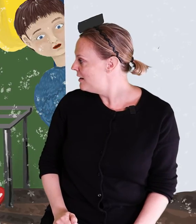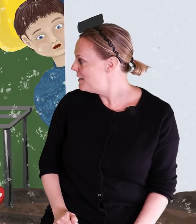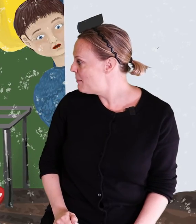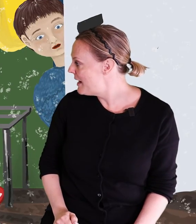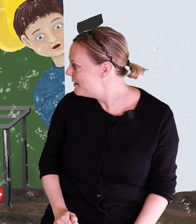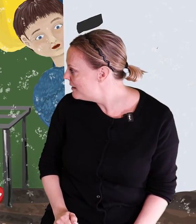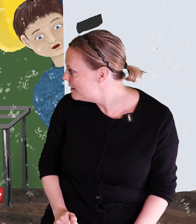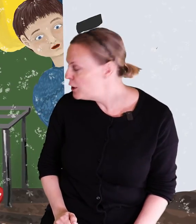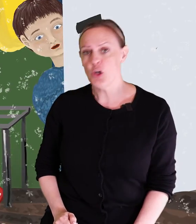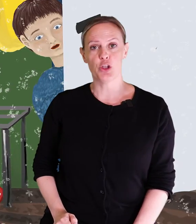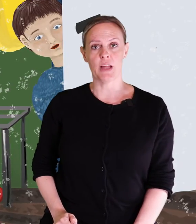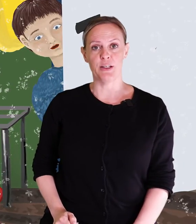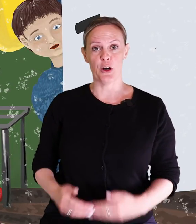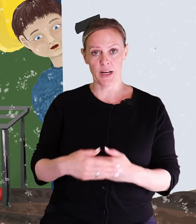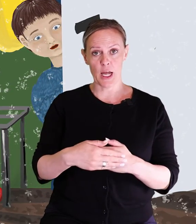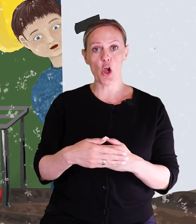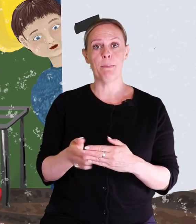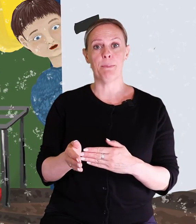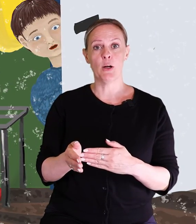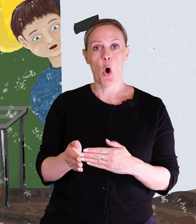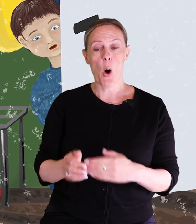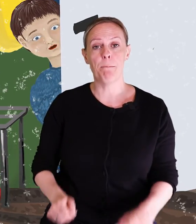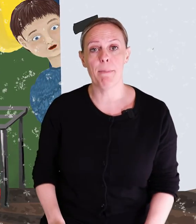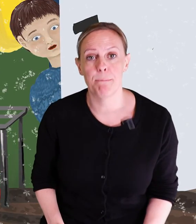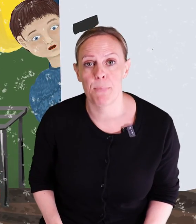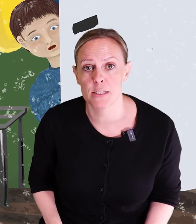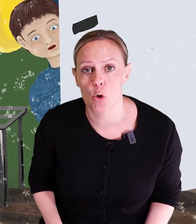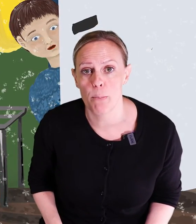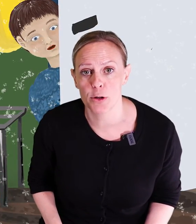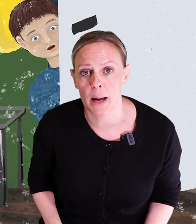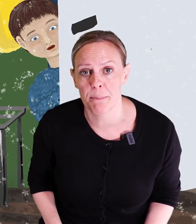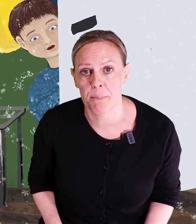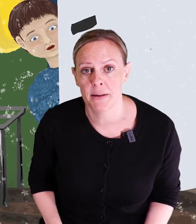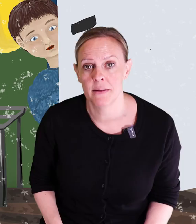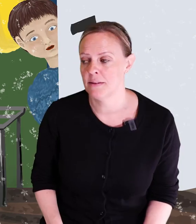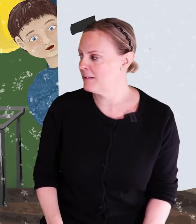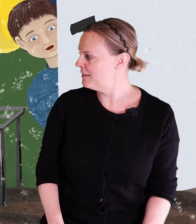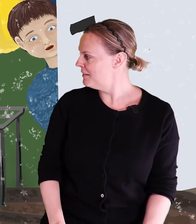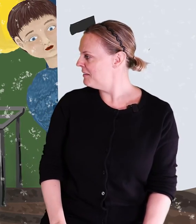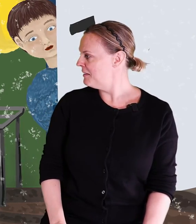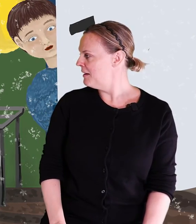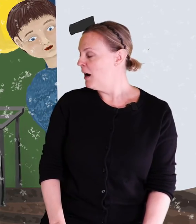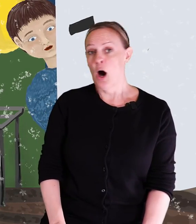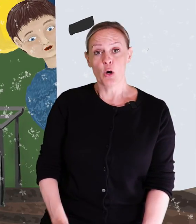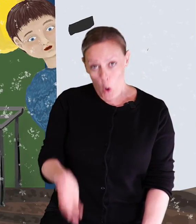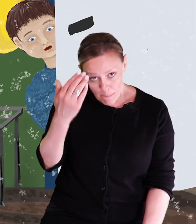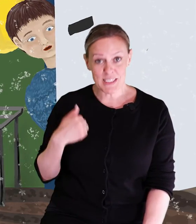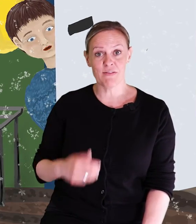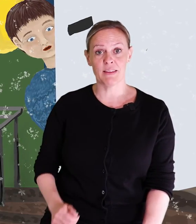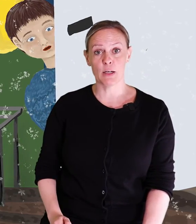Nämen, ytterdörren är öppen. Och pappa står på trappan. Kom, Svante,